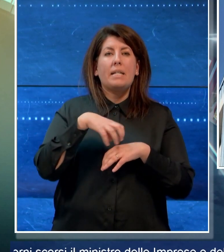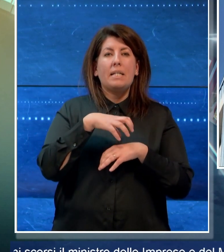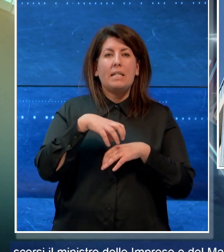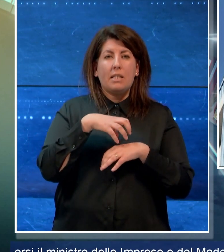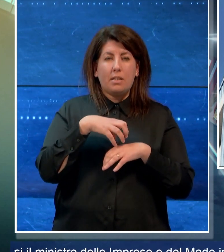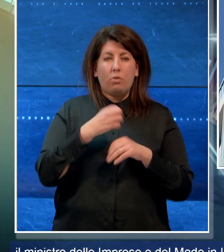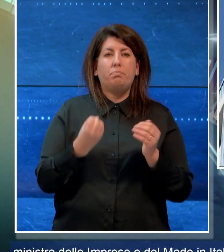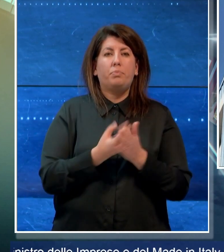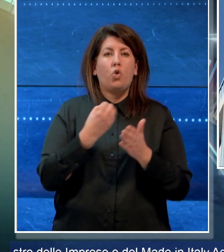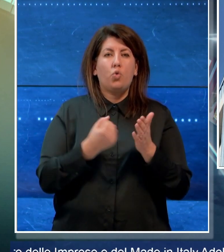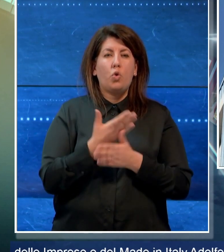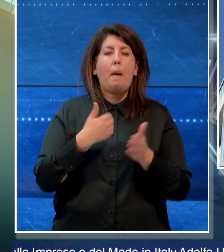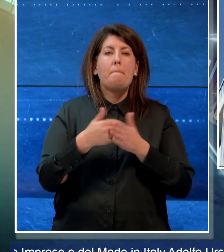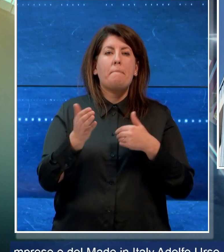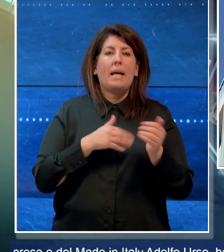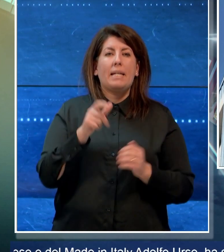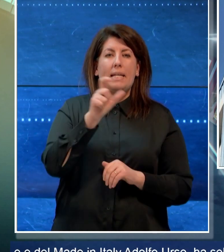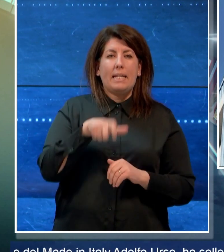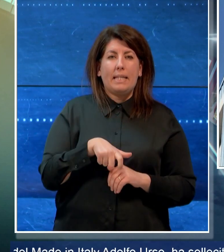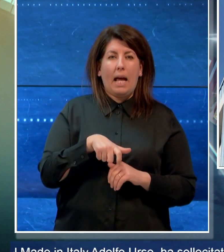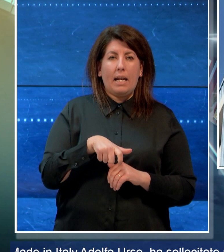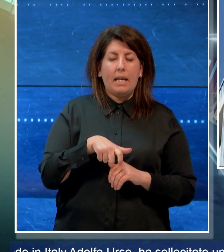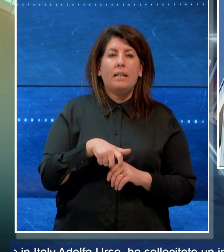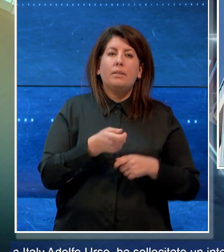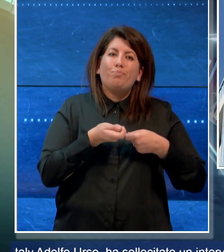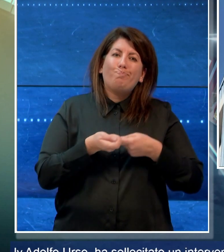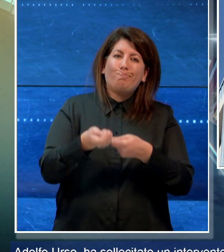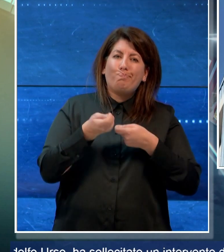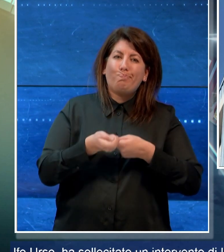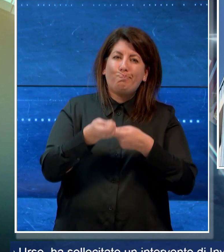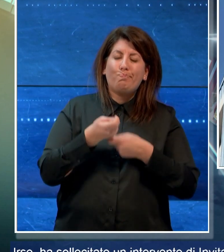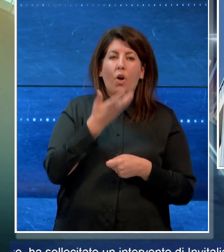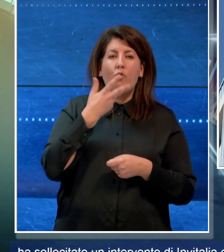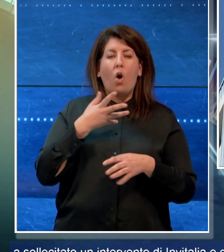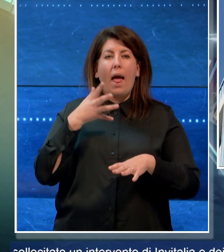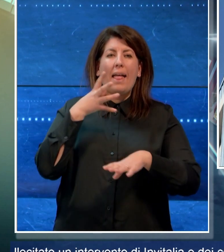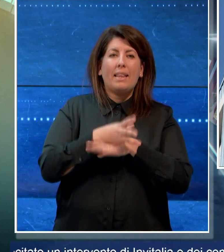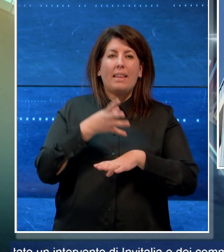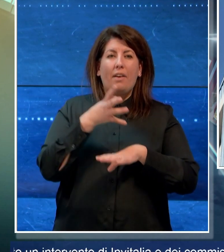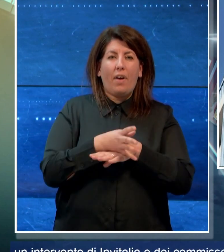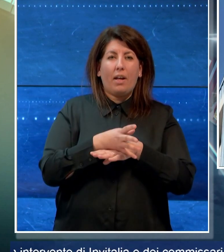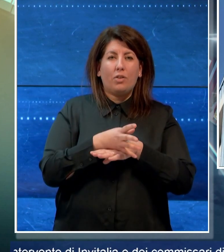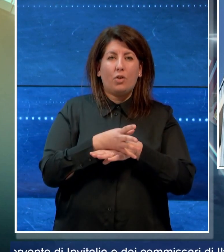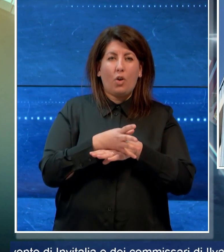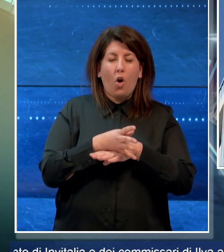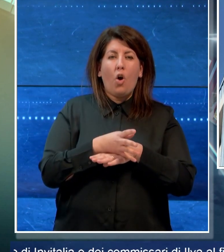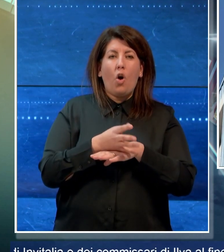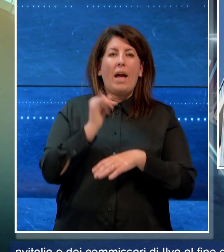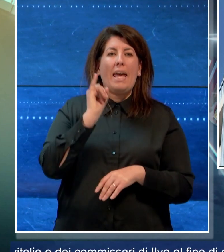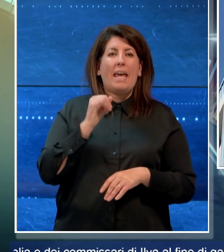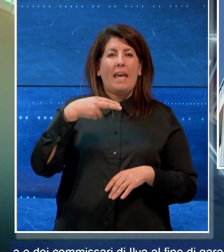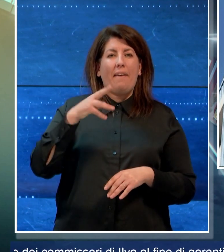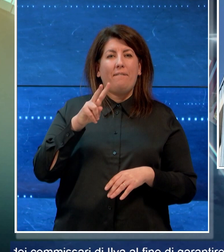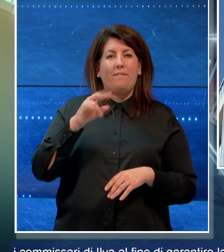in Italy, Adolfo Urso, ha sollecitato un intervento di Invitalia e dai